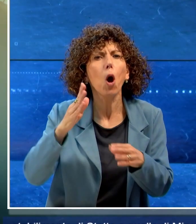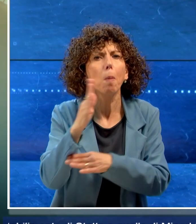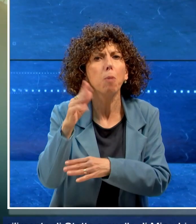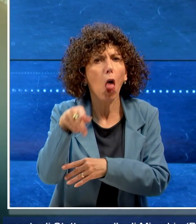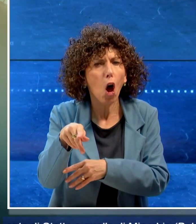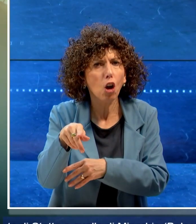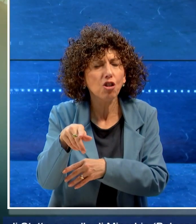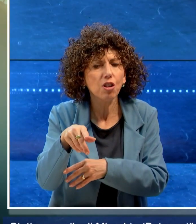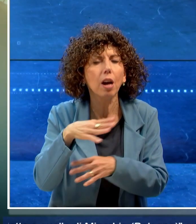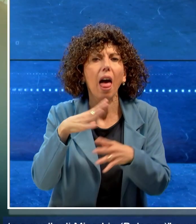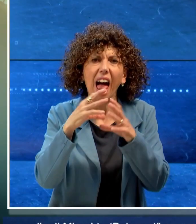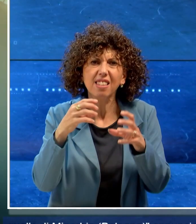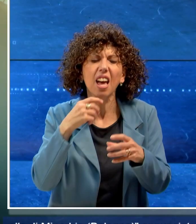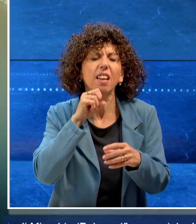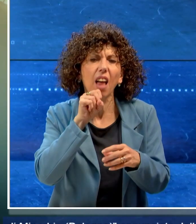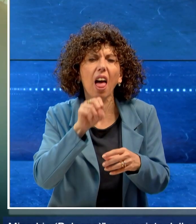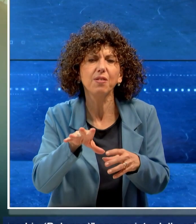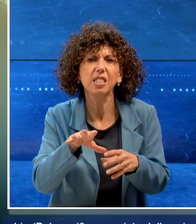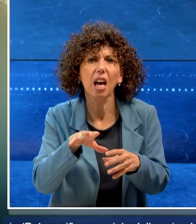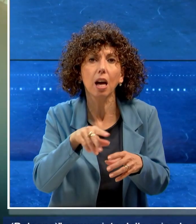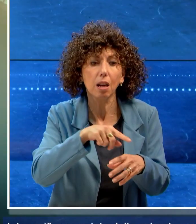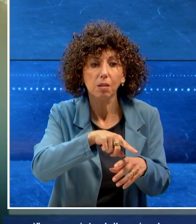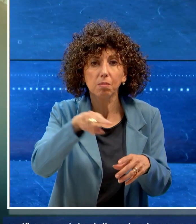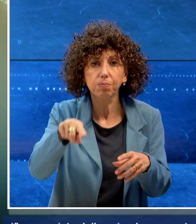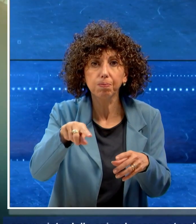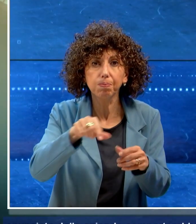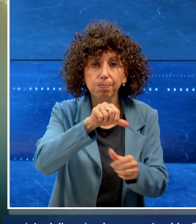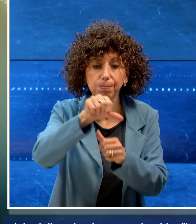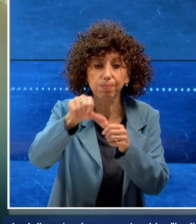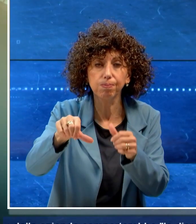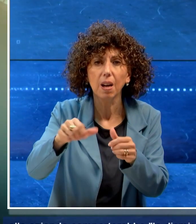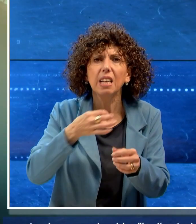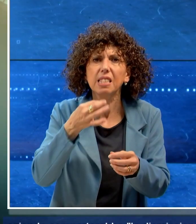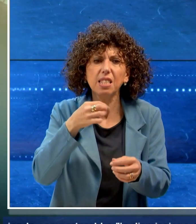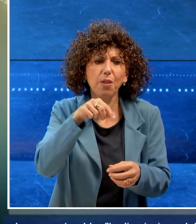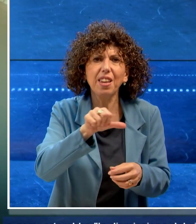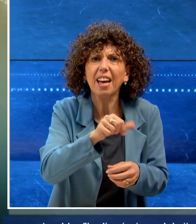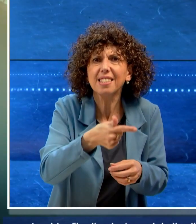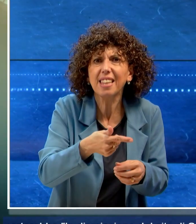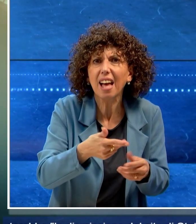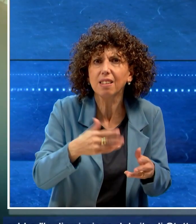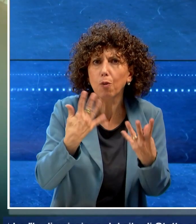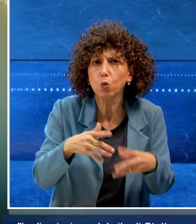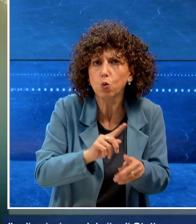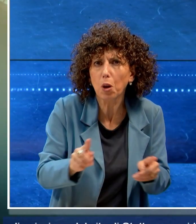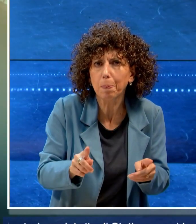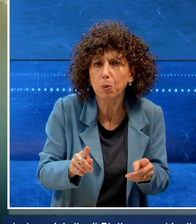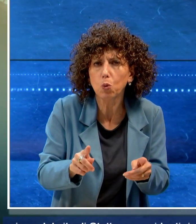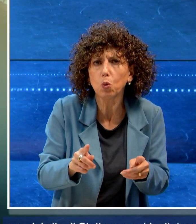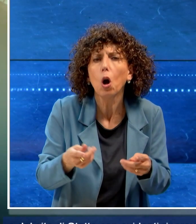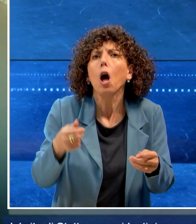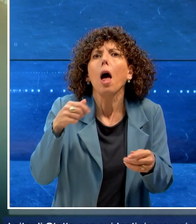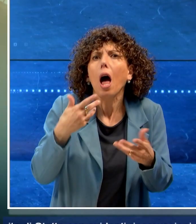annunciata dall'azienda, comporterebbe la dismissione del sito di Statte con evidenti